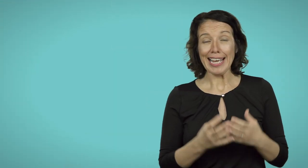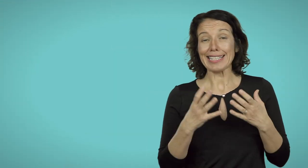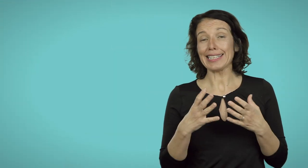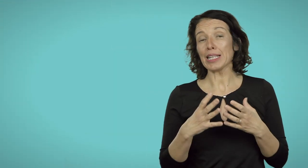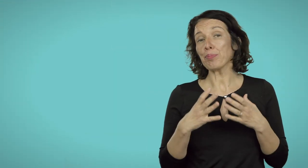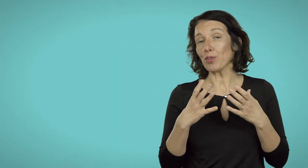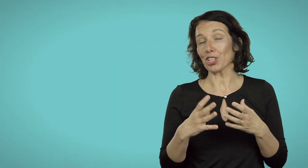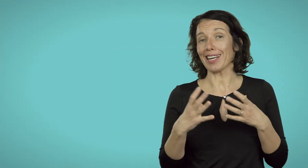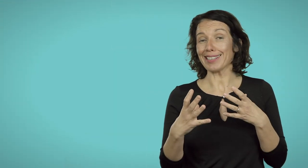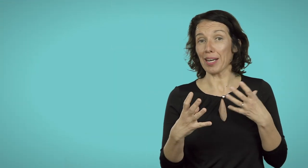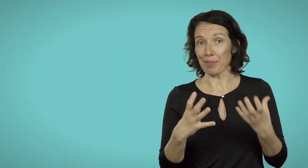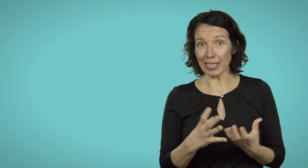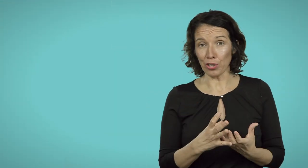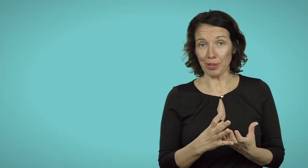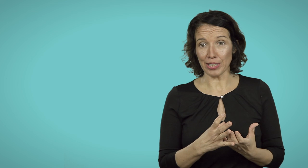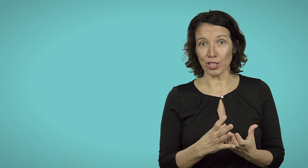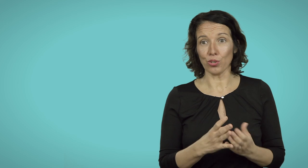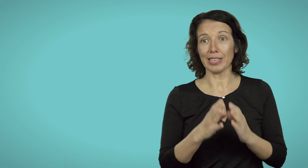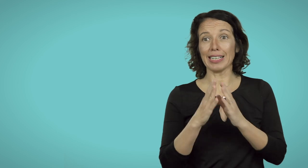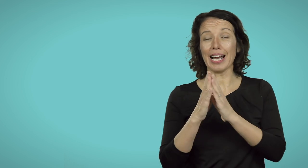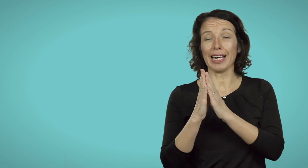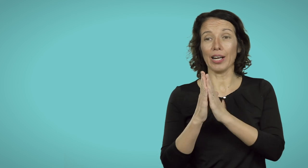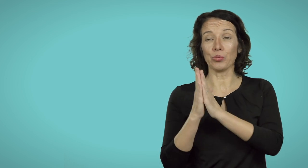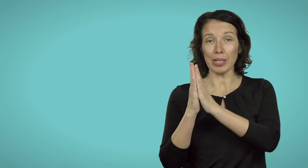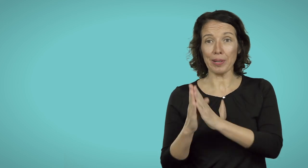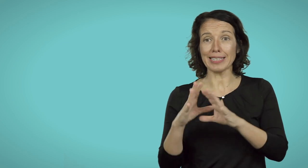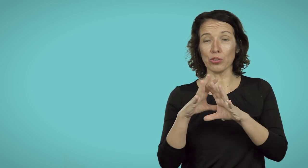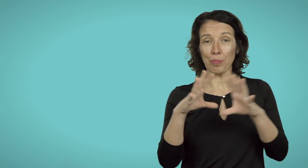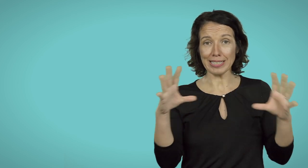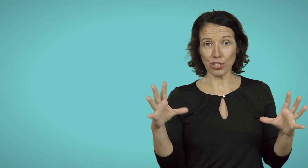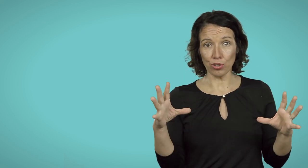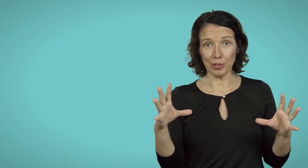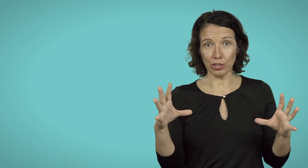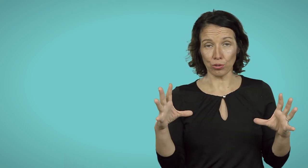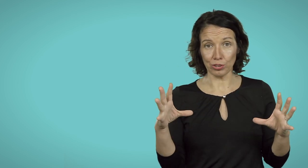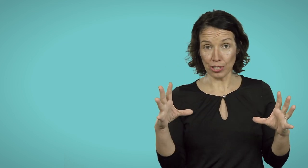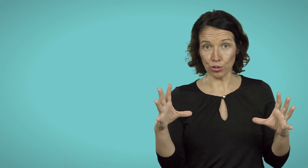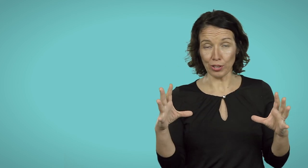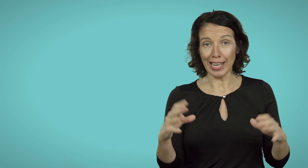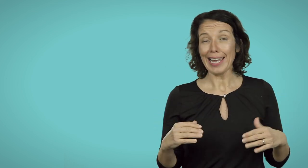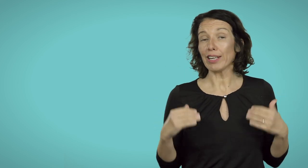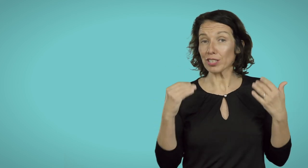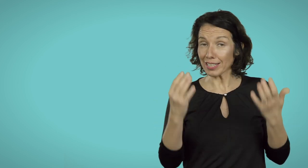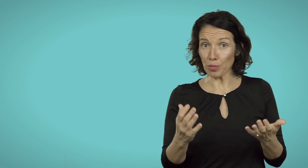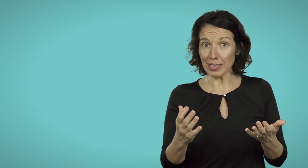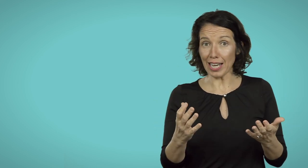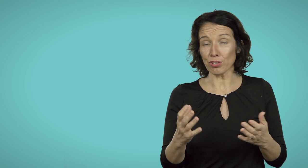Se ad esempio vuoi cercare di cambiare l'illuminazione tra una ripresa di un paesaggio illuminato dal sole e lo stesso paesaggio